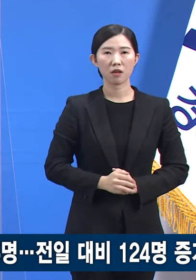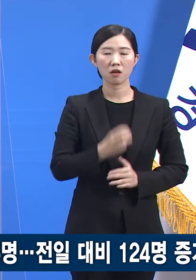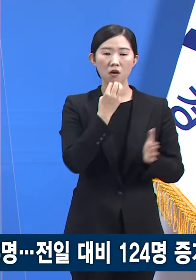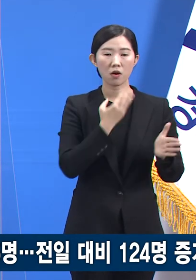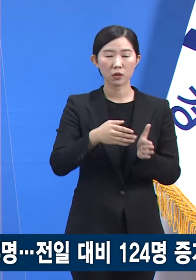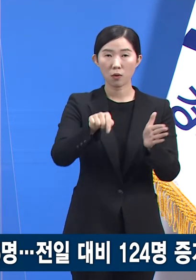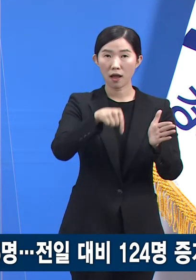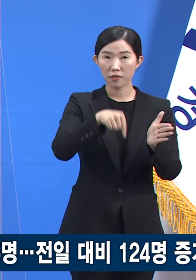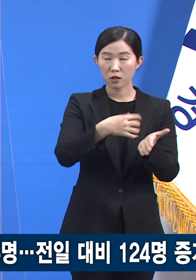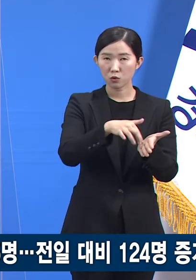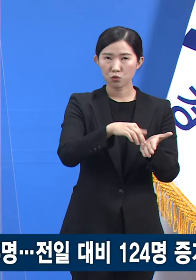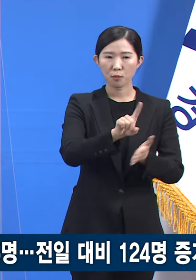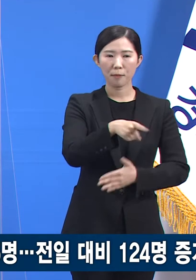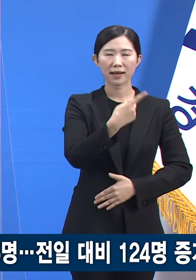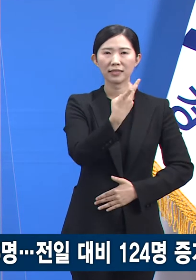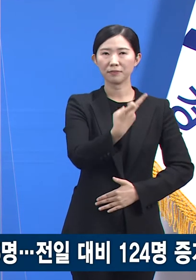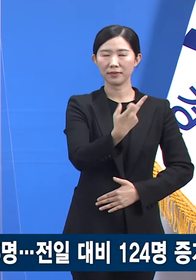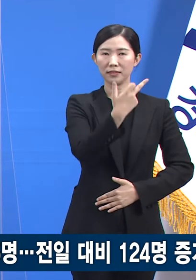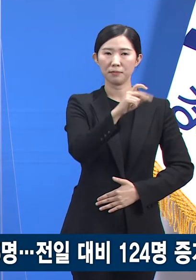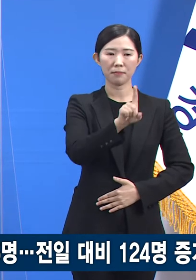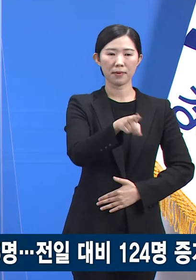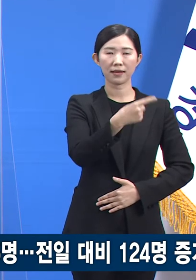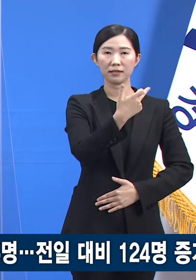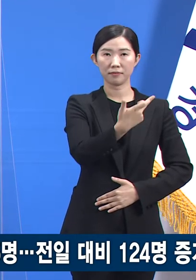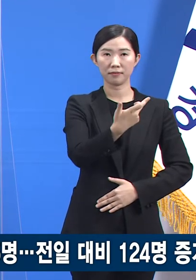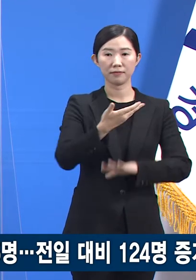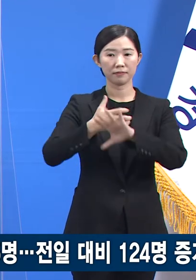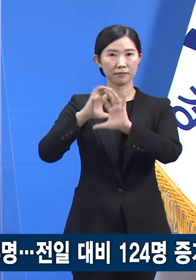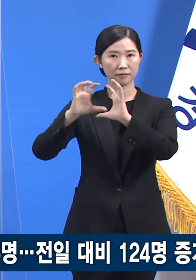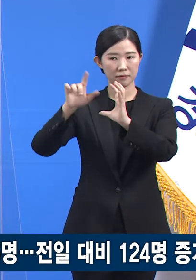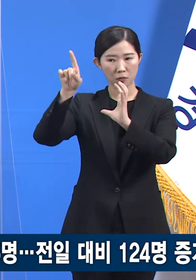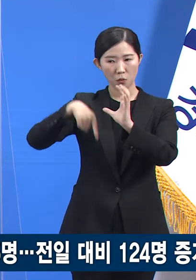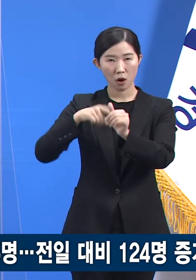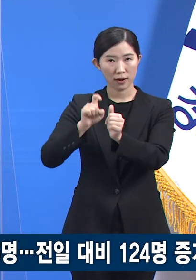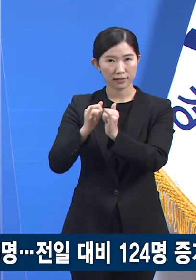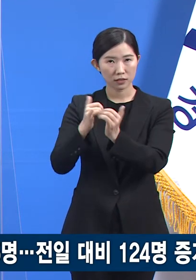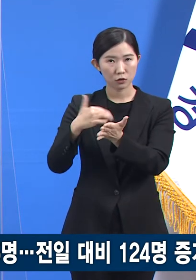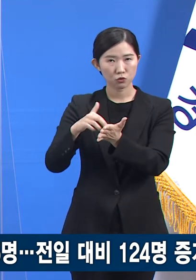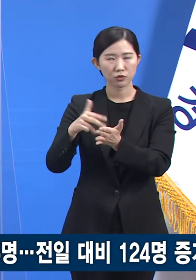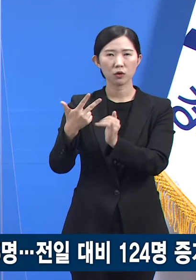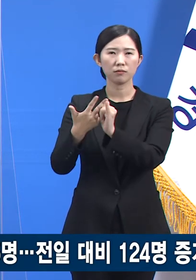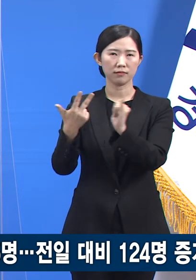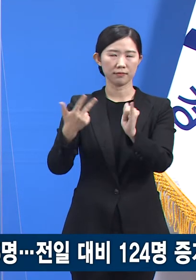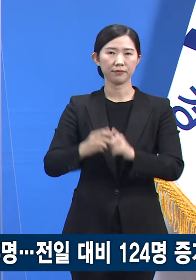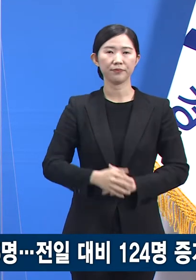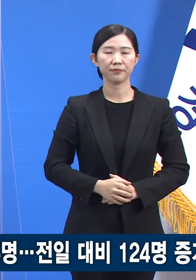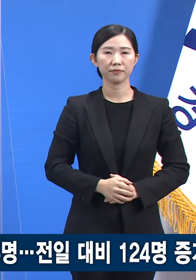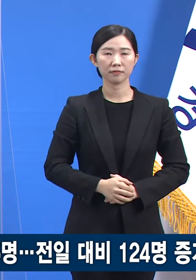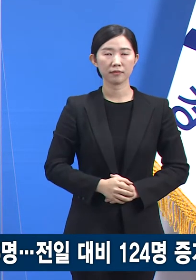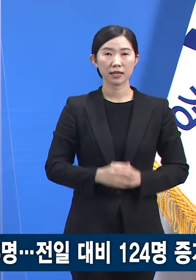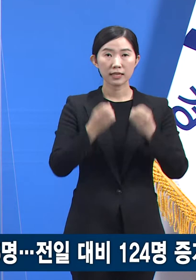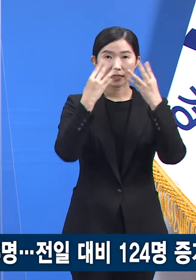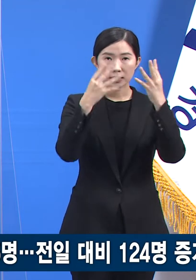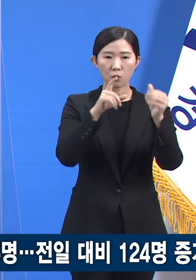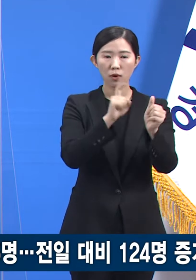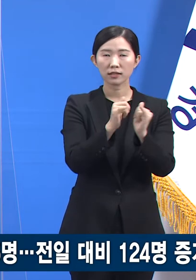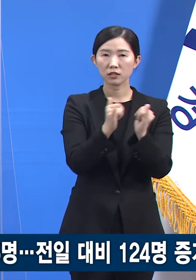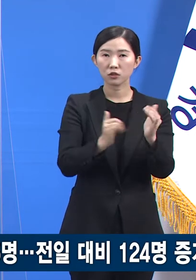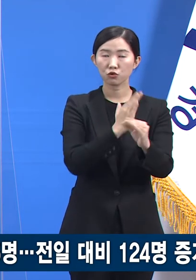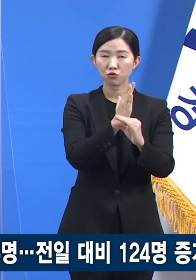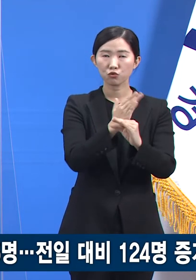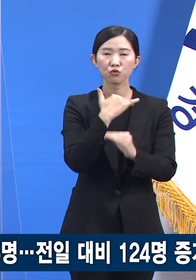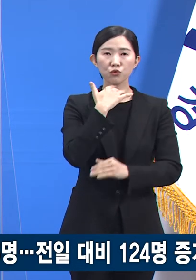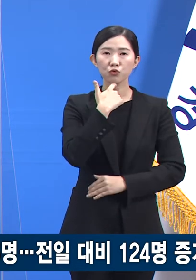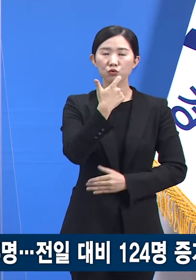117명이며 해외 유입 관련이 7명입니다. 신규 확진자 중 60세 이상 고령자는 20명으로